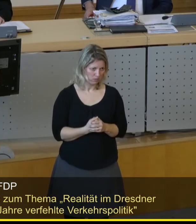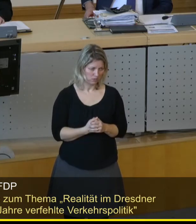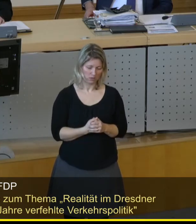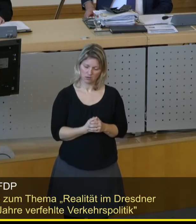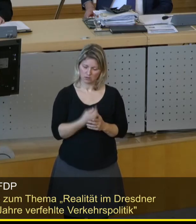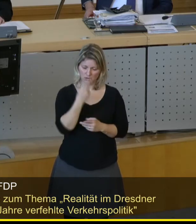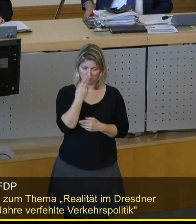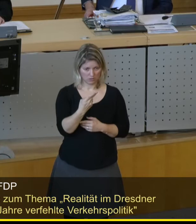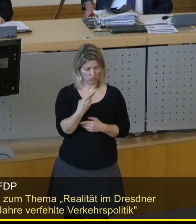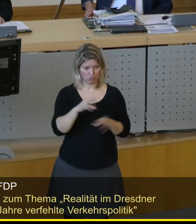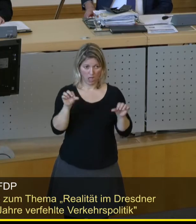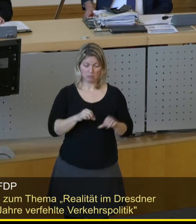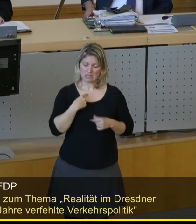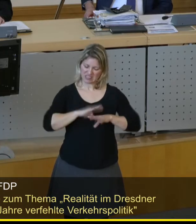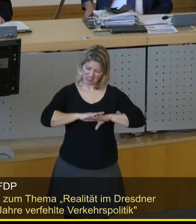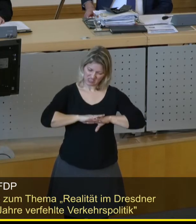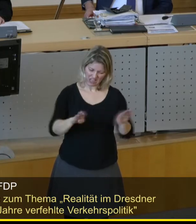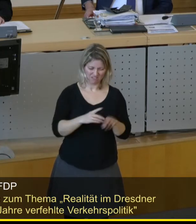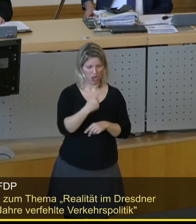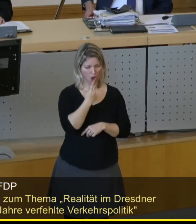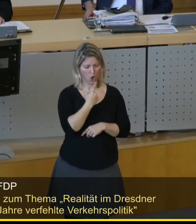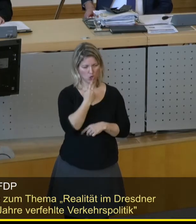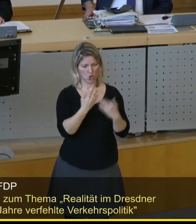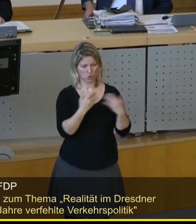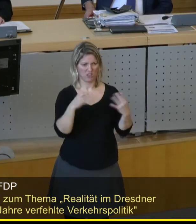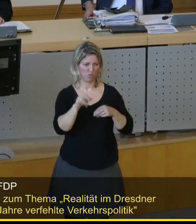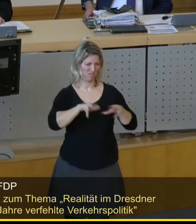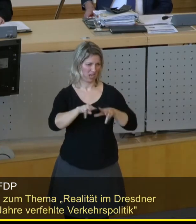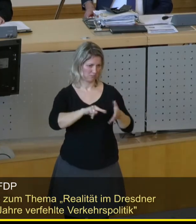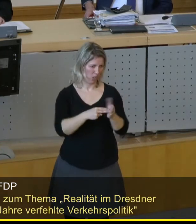entsetzlich, nie wieder Rot-Rot-Grün in der Verkehrspolitik. Dankeschön.